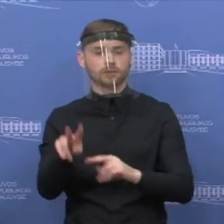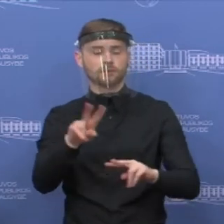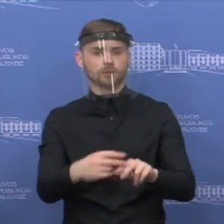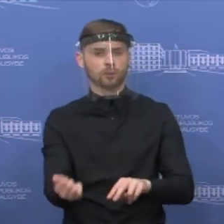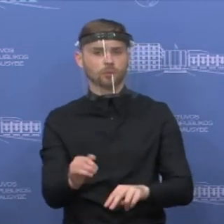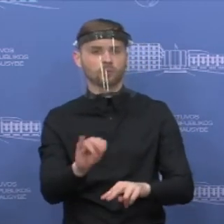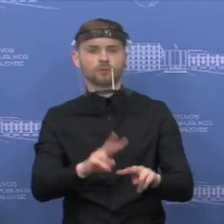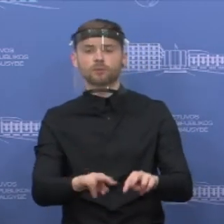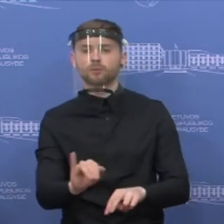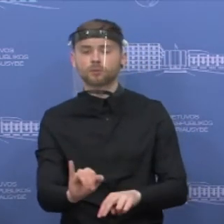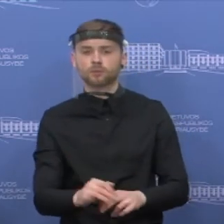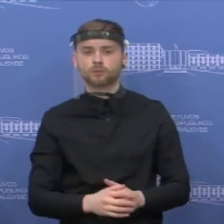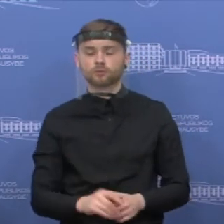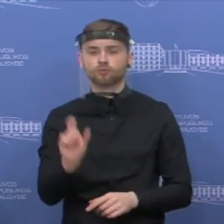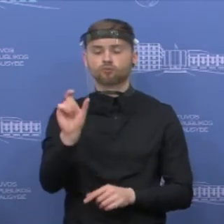kokie tai žmonės,